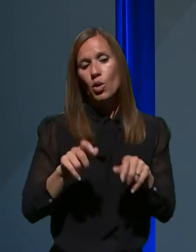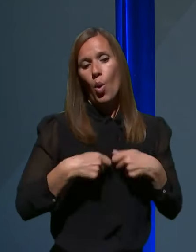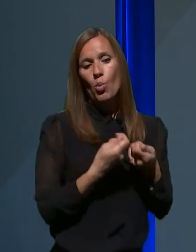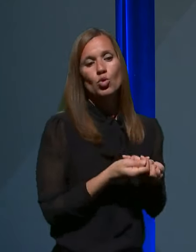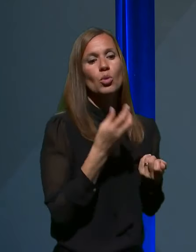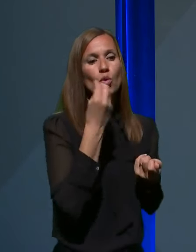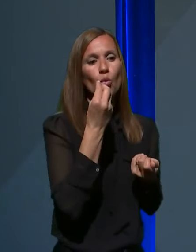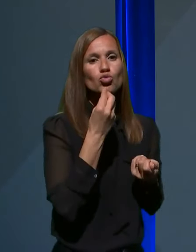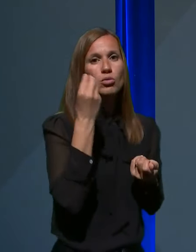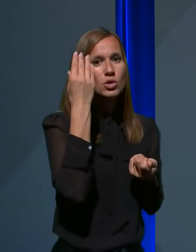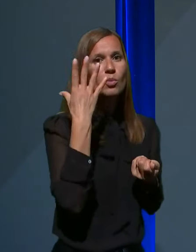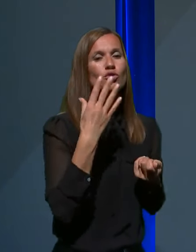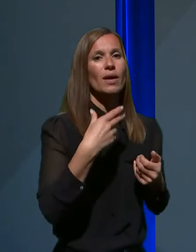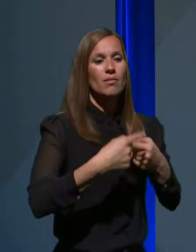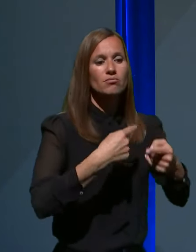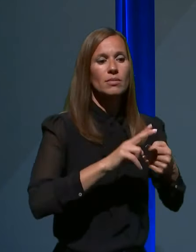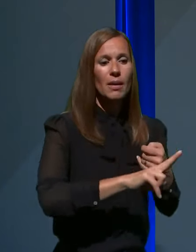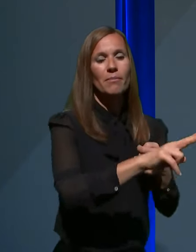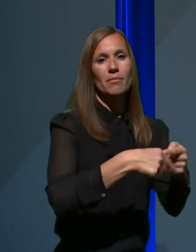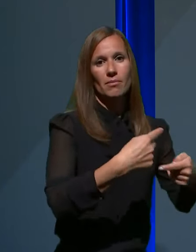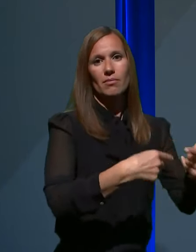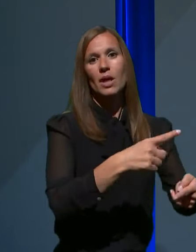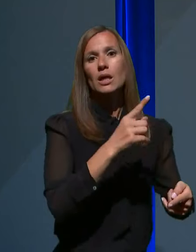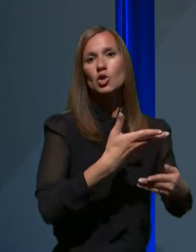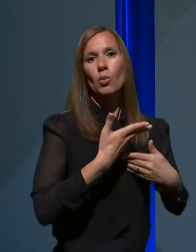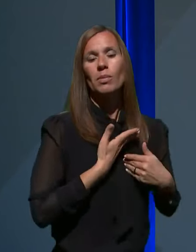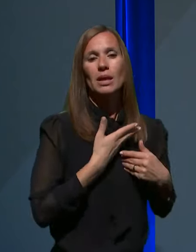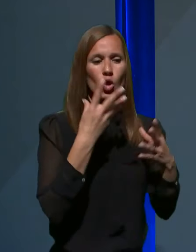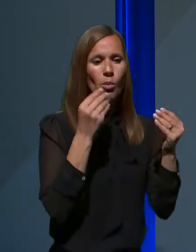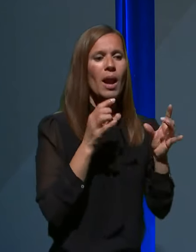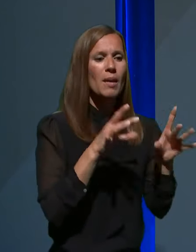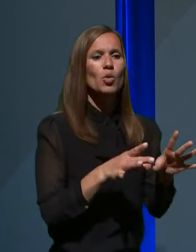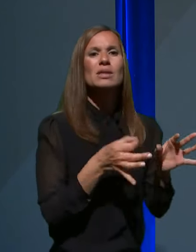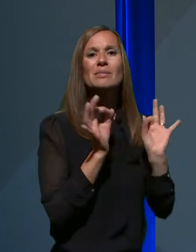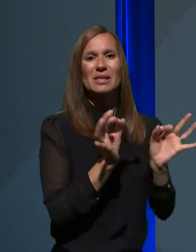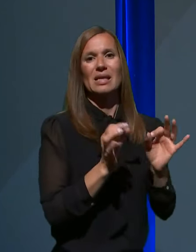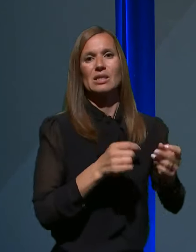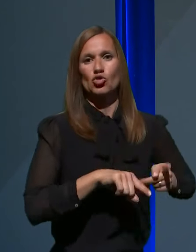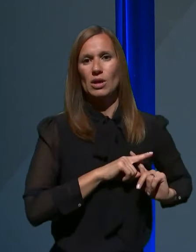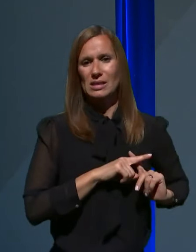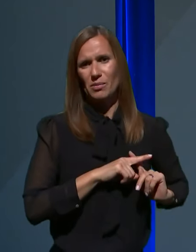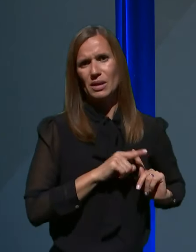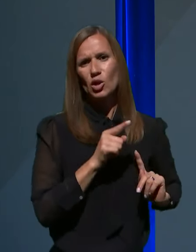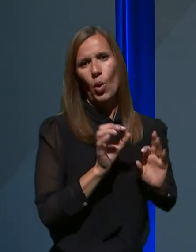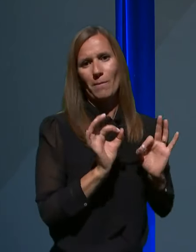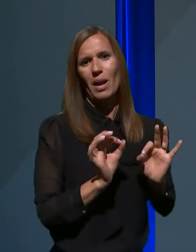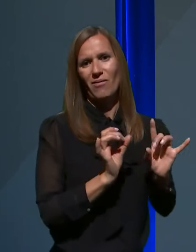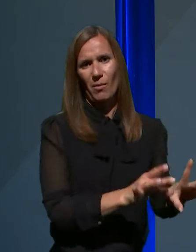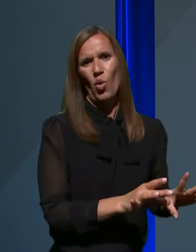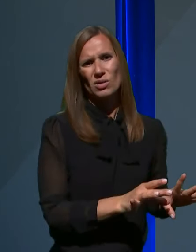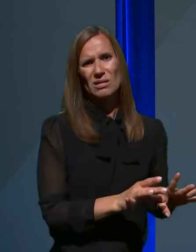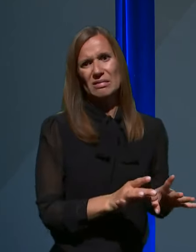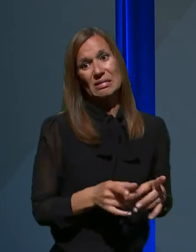nadaljevali in prišli po normalni poti tudi do specialističnega izpita in mislim, da je to verjetno bolj prava pot, kot pa